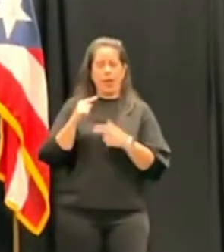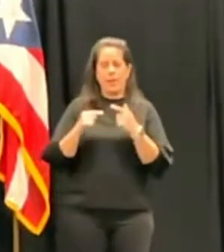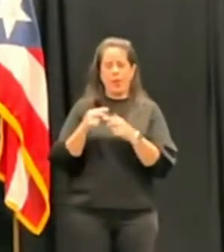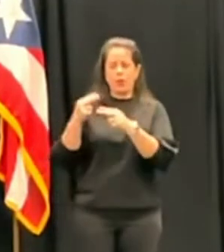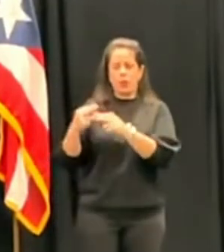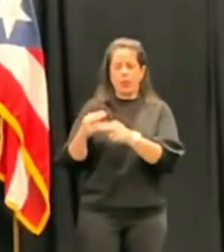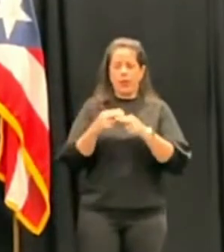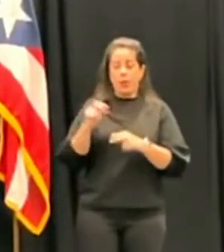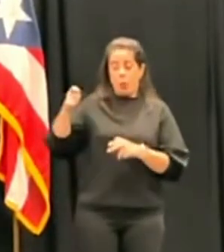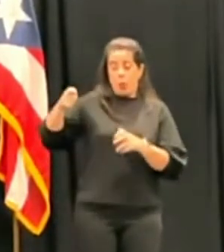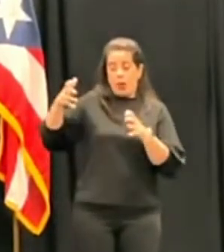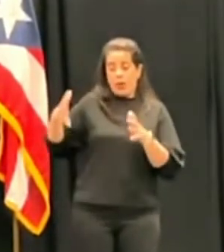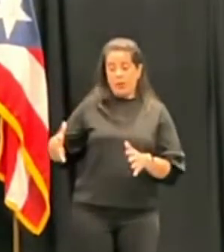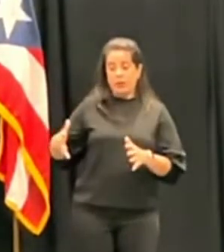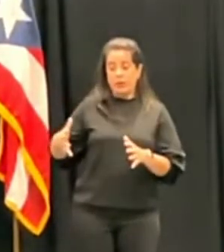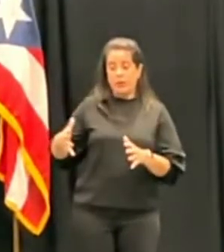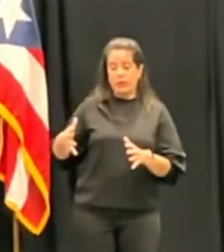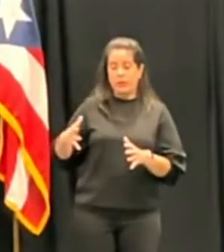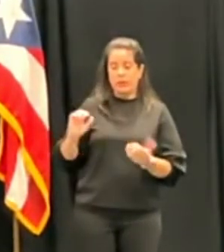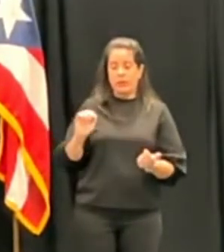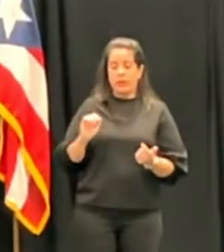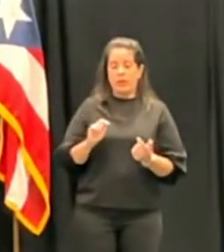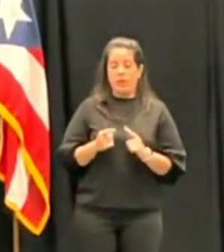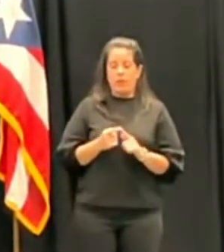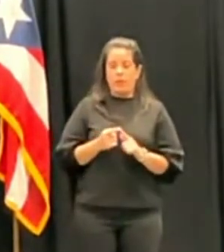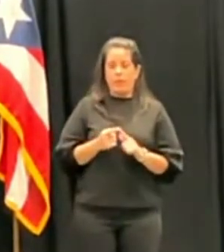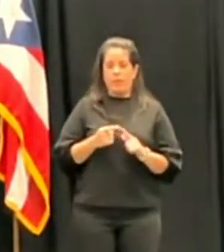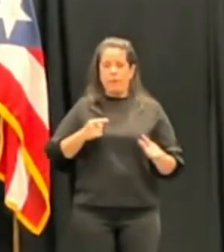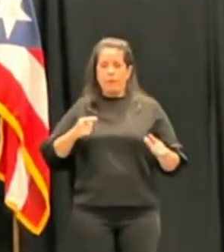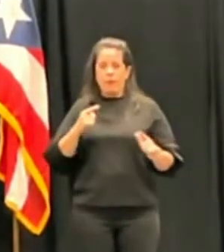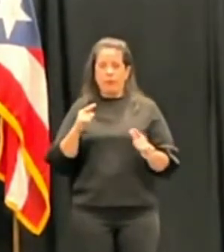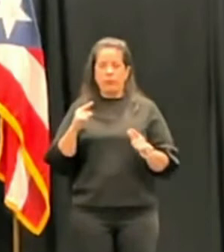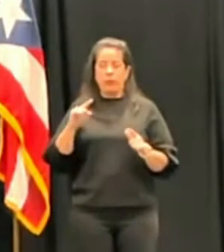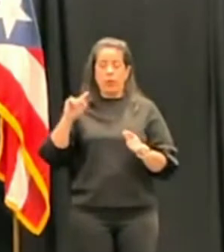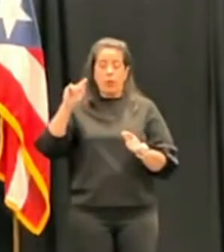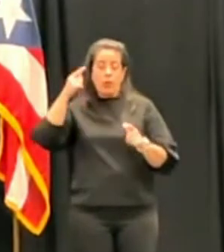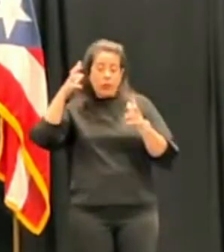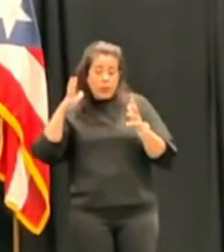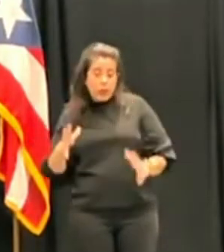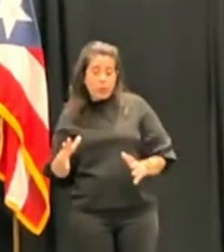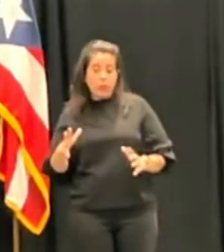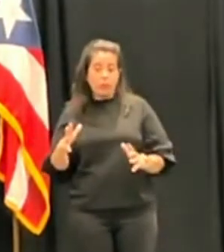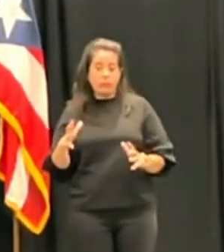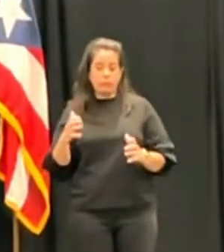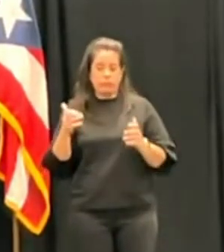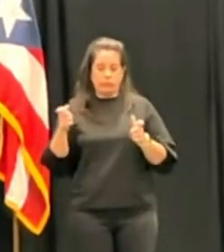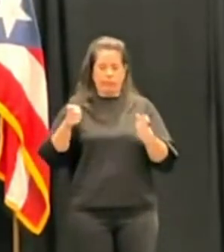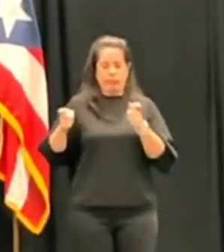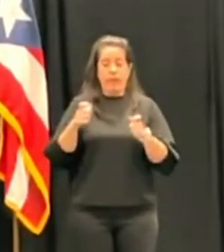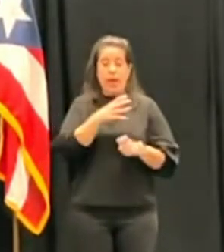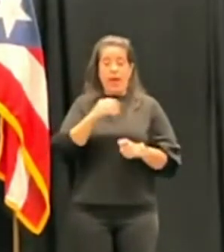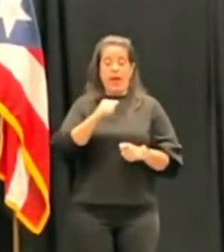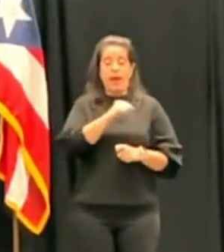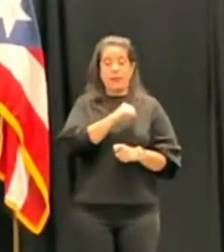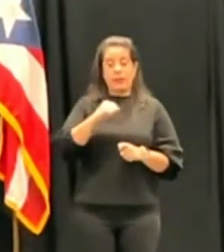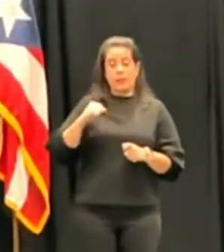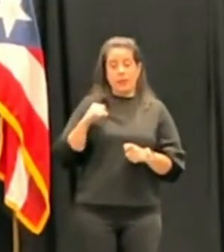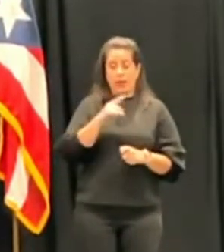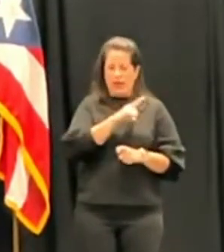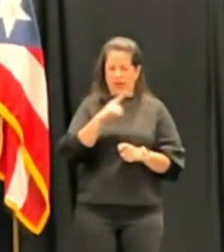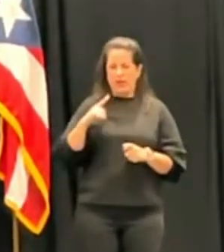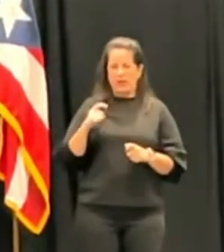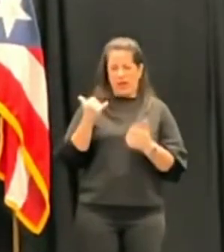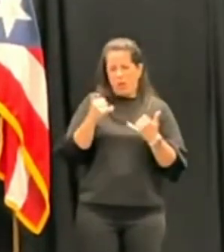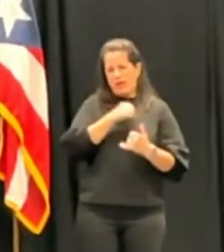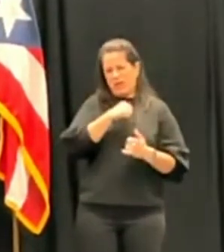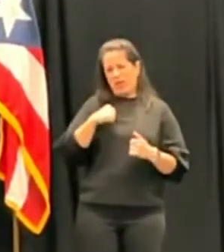de los jueces son efectuados por el gobernador de turno y la Asamblea Legislativa, en este caso el Senado, que